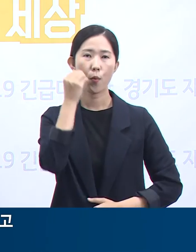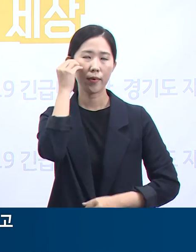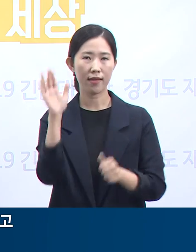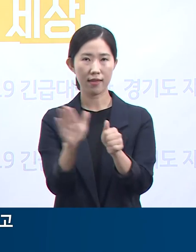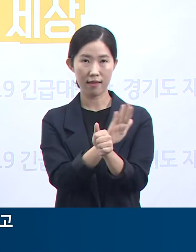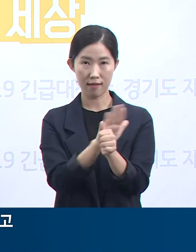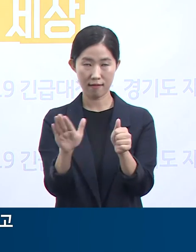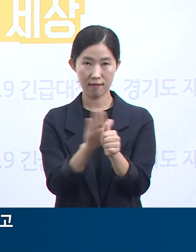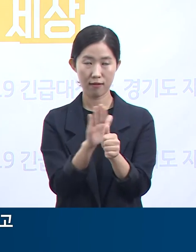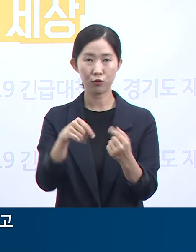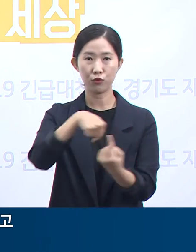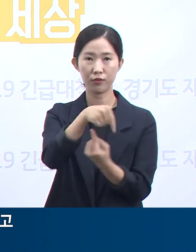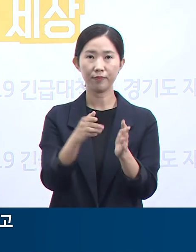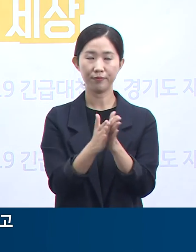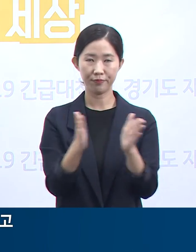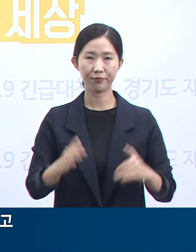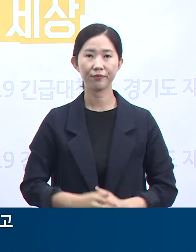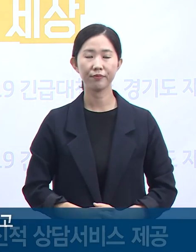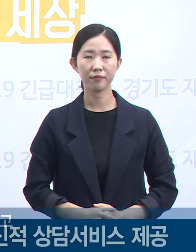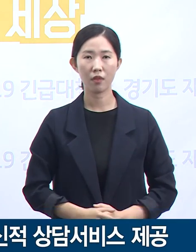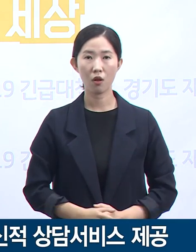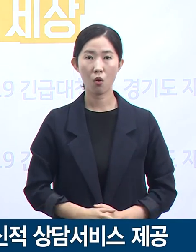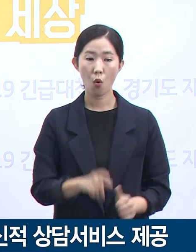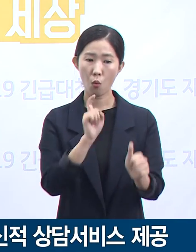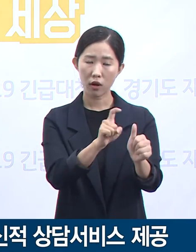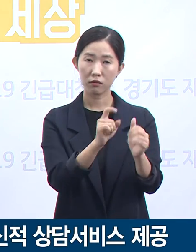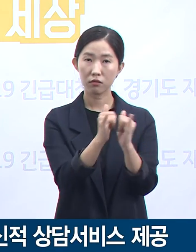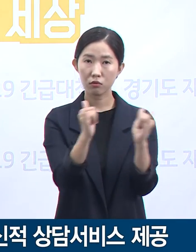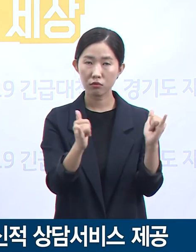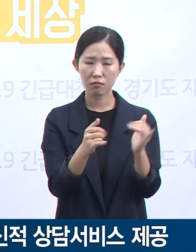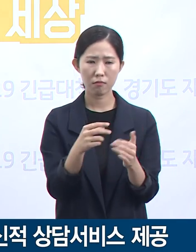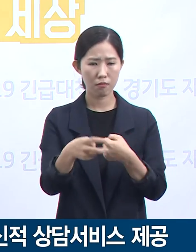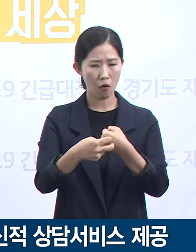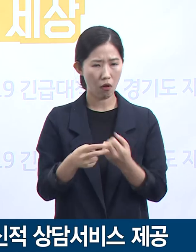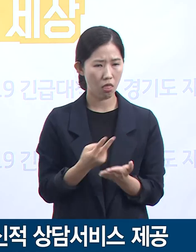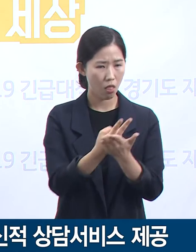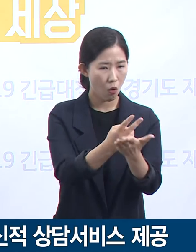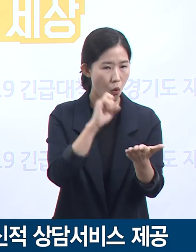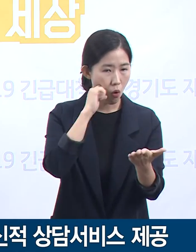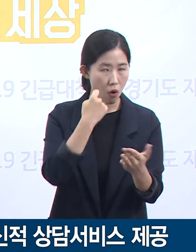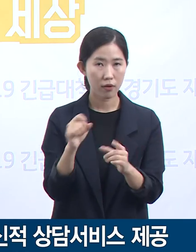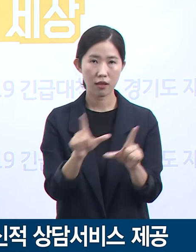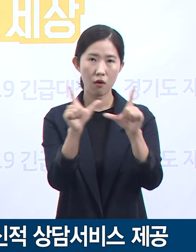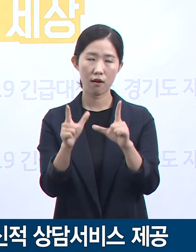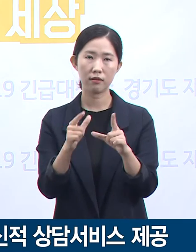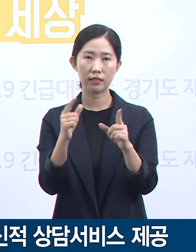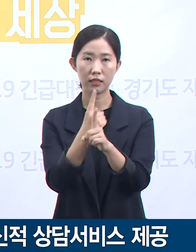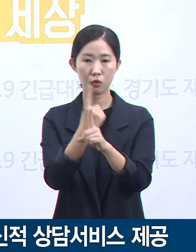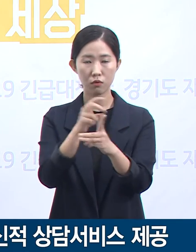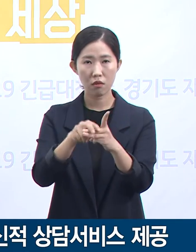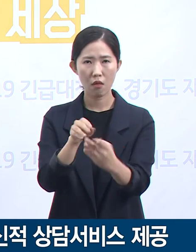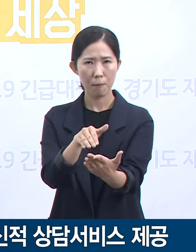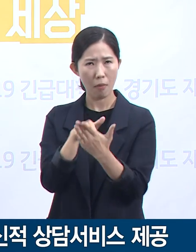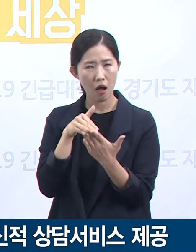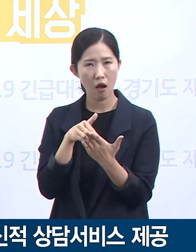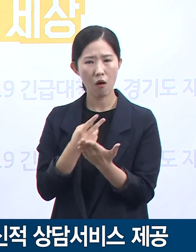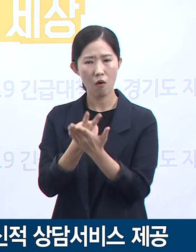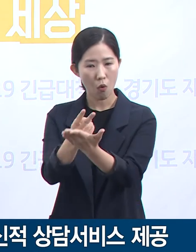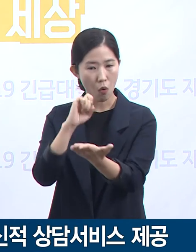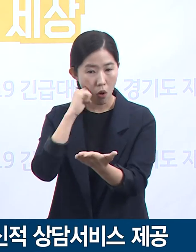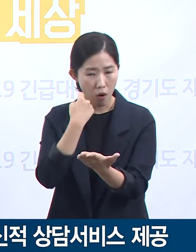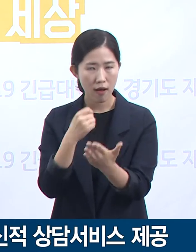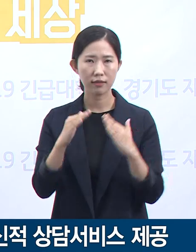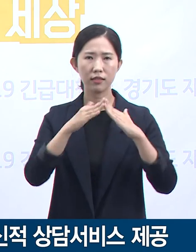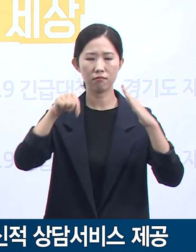홈케어 시스템은 확진자 중 병원 이송 또는 생활치료센터 입소가 어려워 가정대기 중인 환자를 대상으로 합니다.